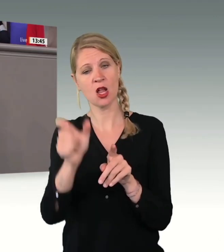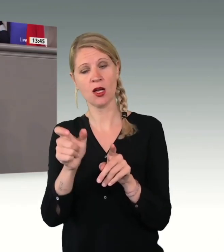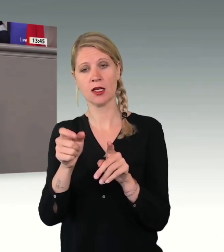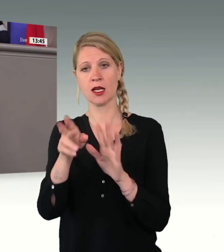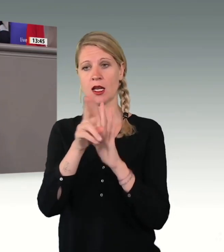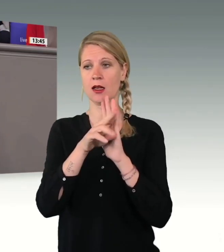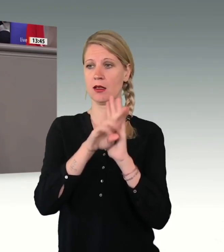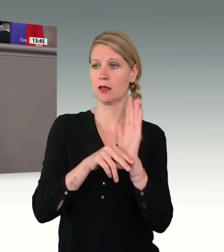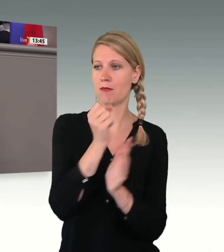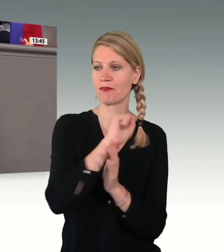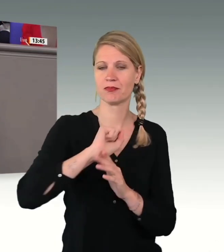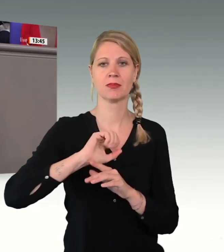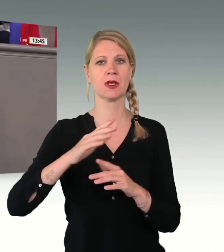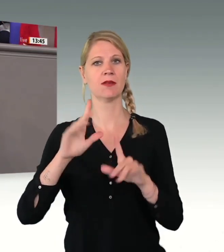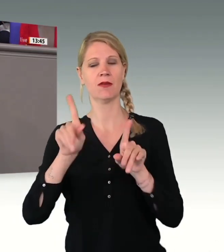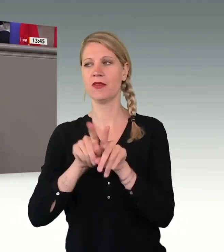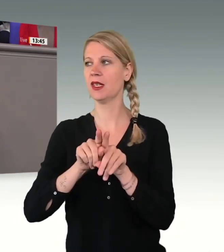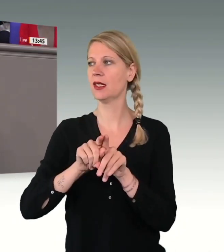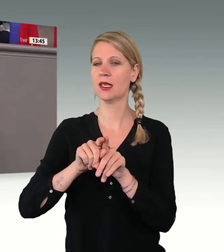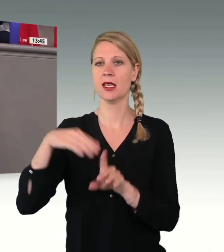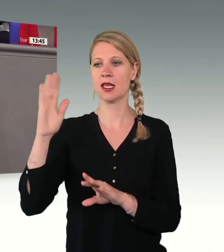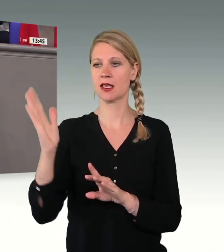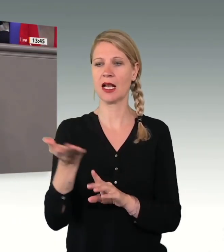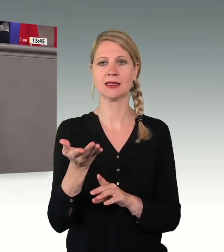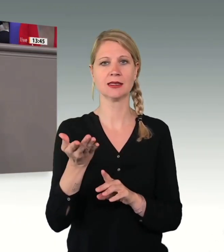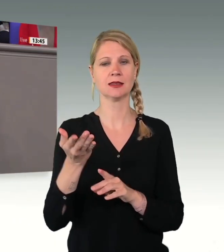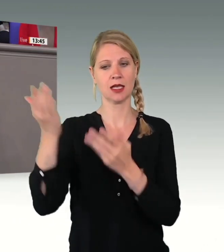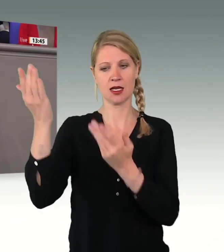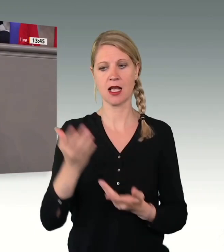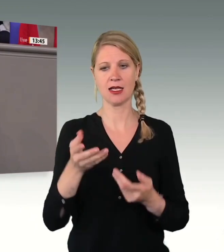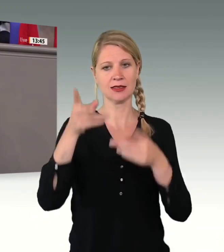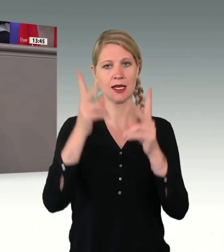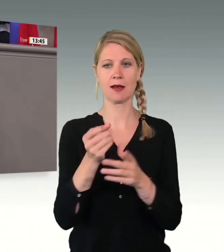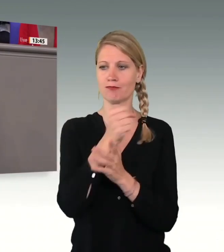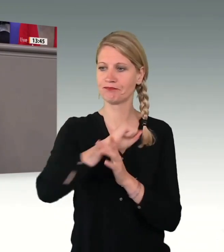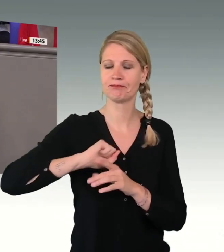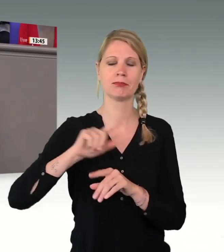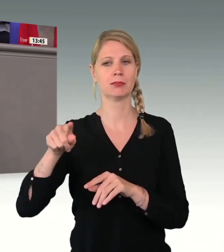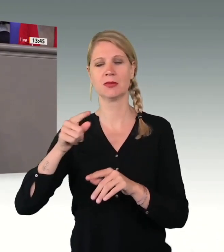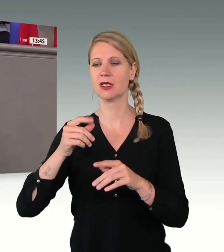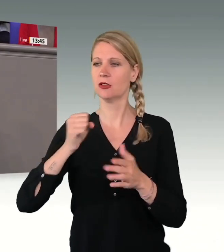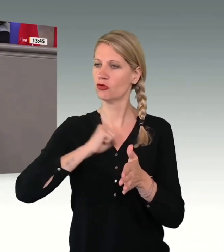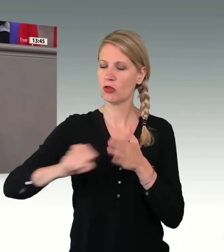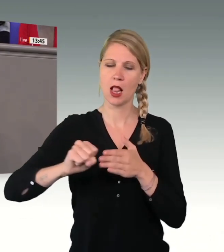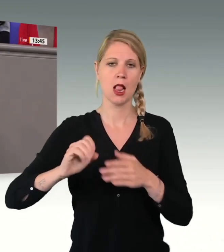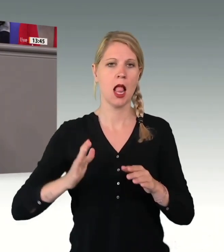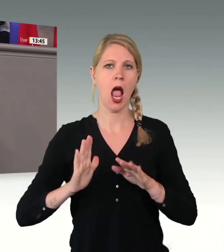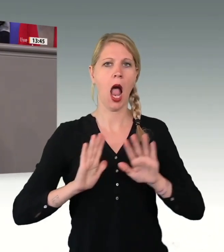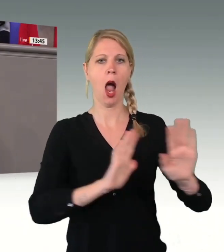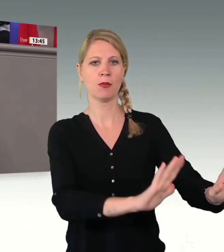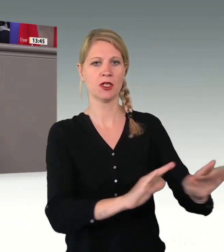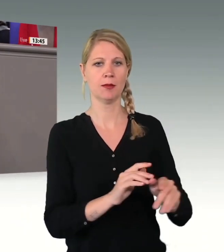Platz ist und die das Gastrecht missbrauchen. Da sind beide Dinge enthalten. Jo Stamp lebt das vor in Nordrhein-Westfalen,